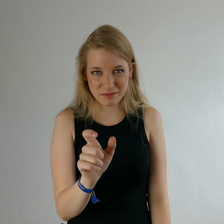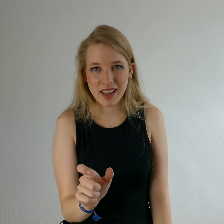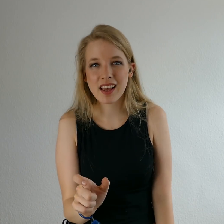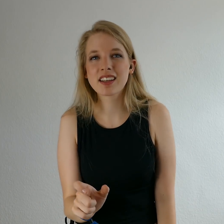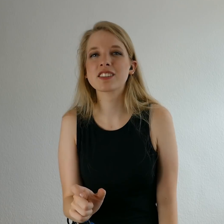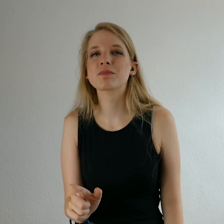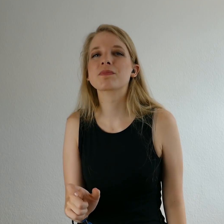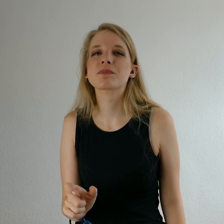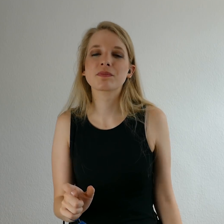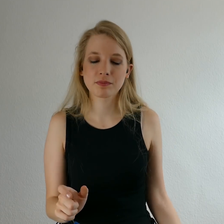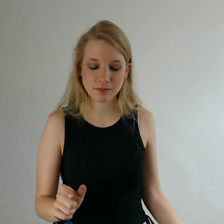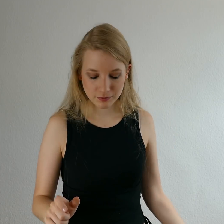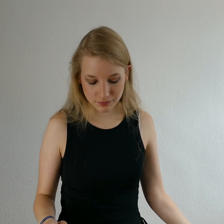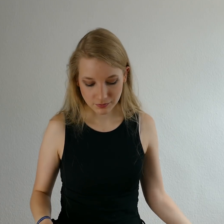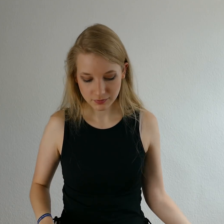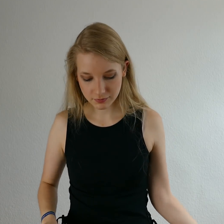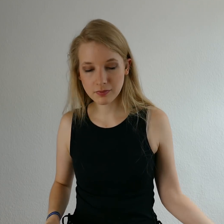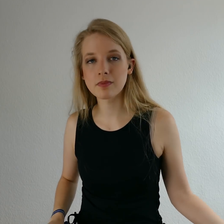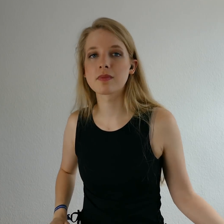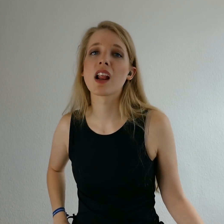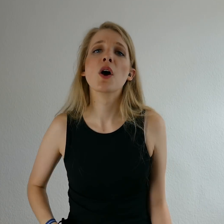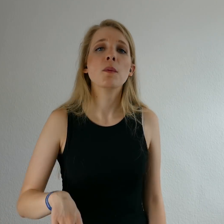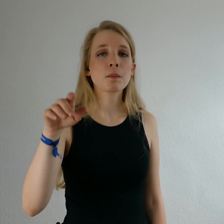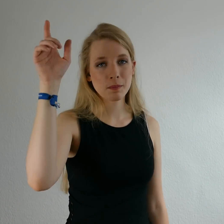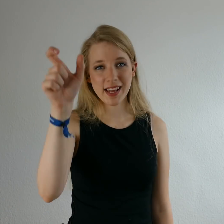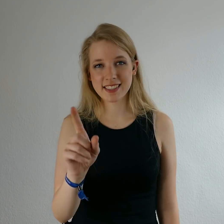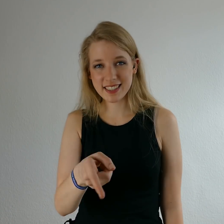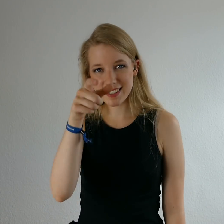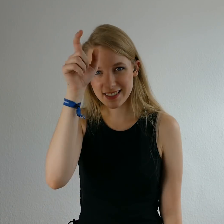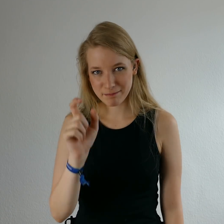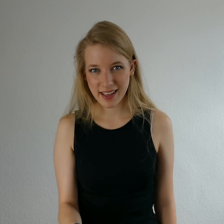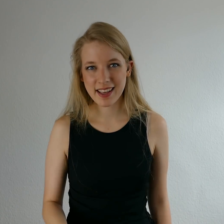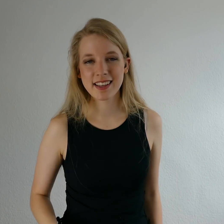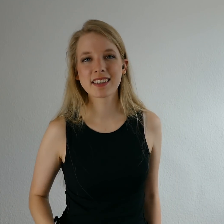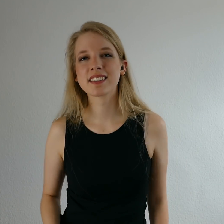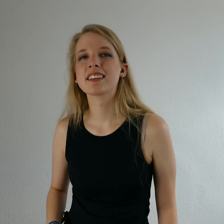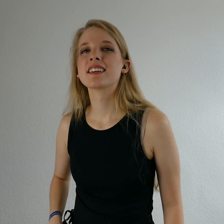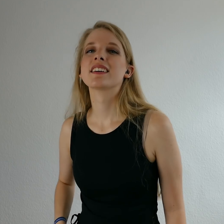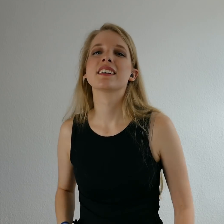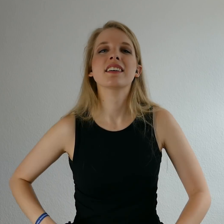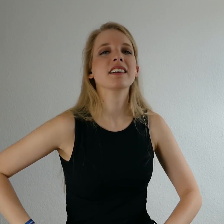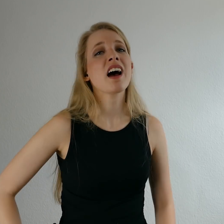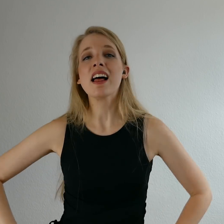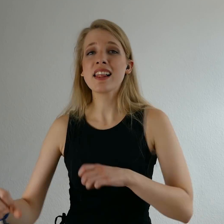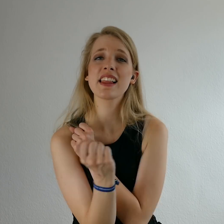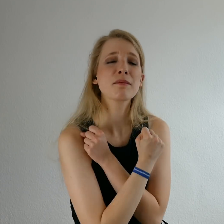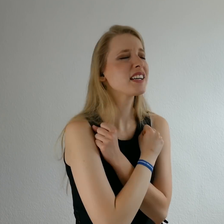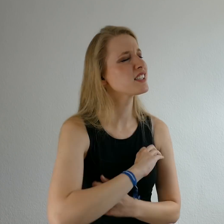Mensch Ja, ja, ja Mensch ist Mensch Liebe ist